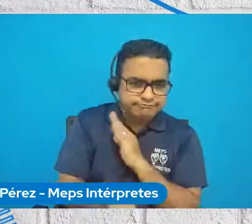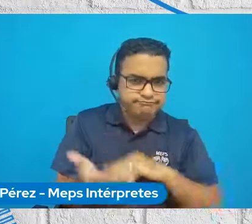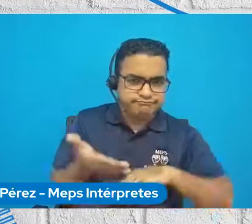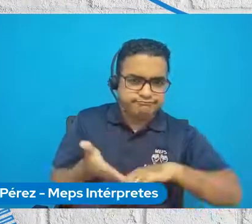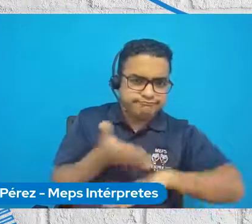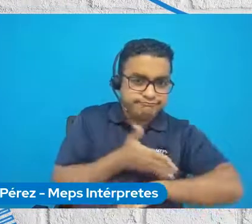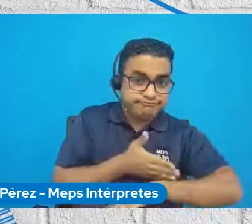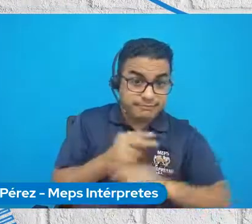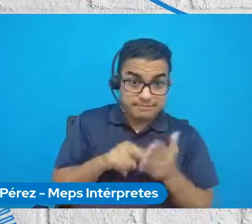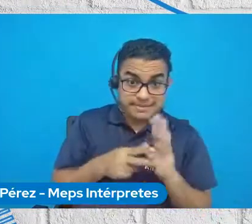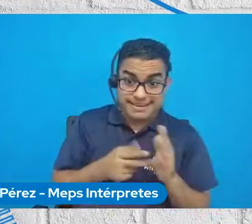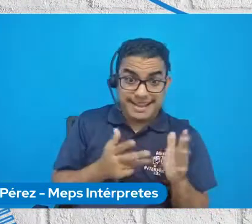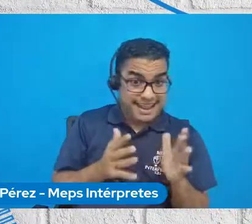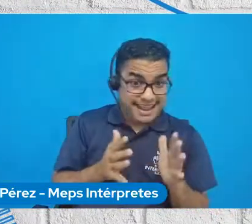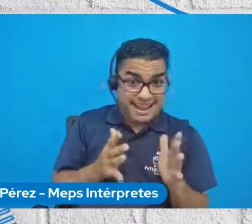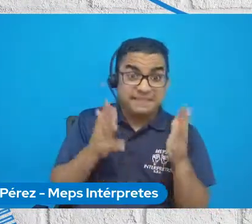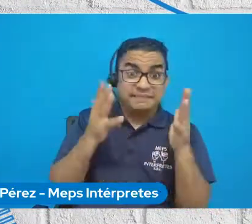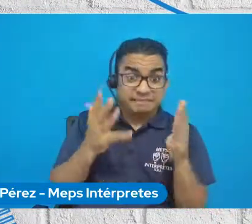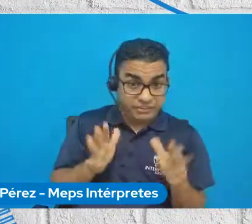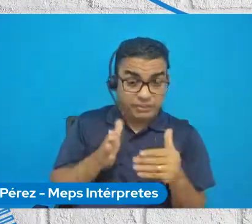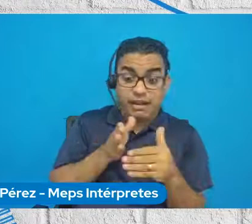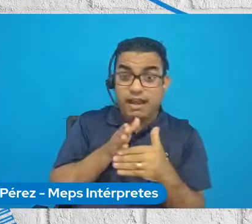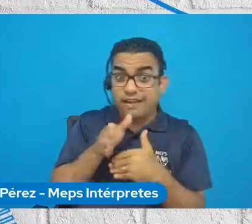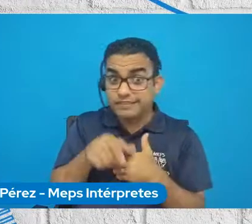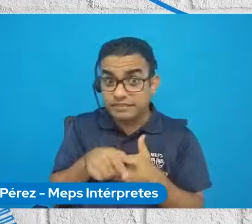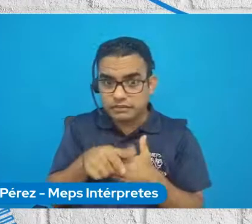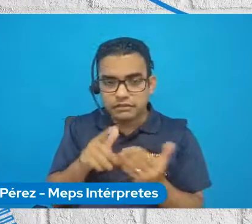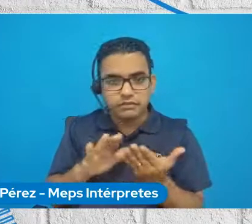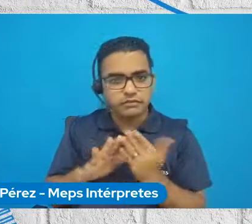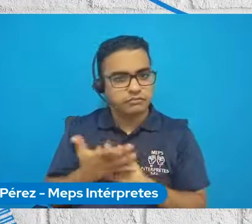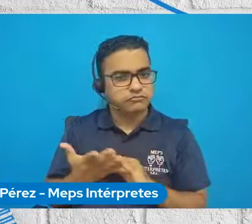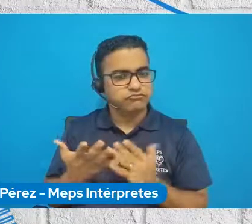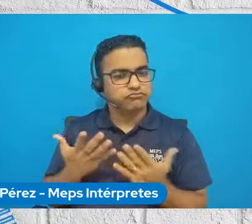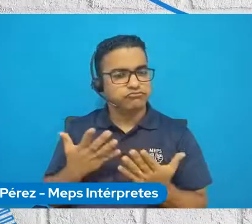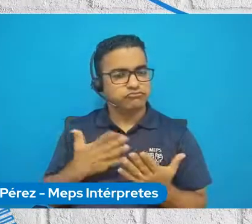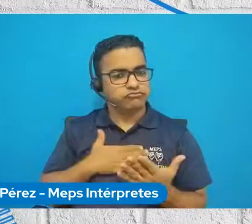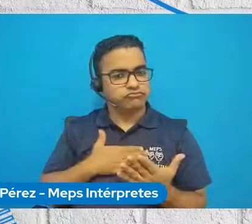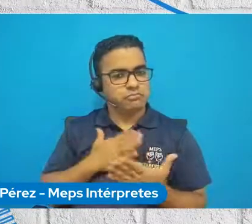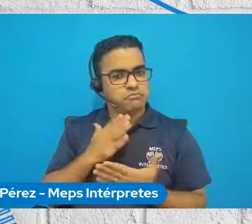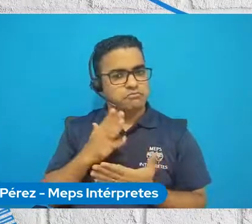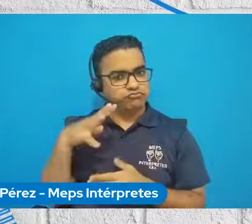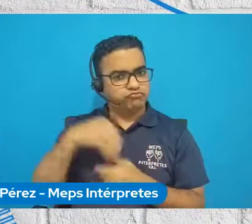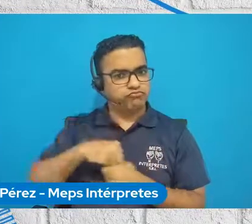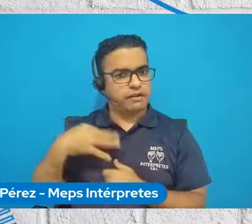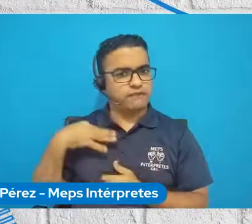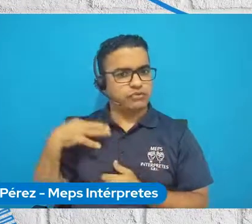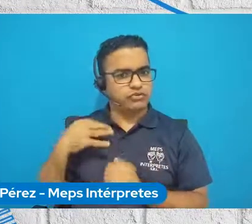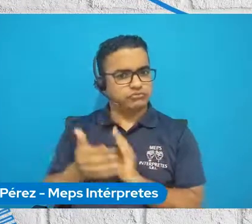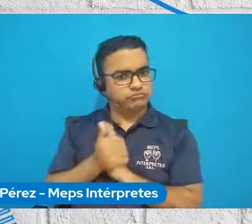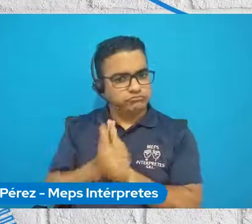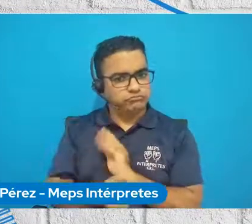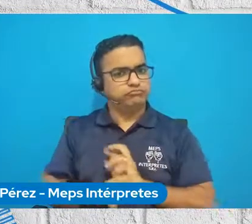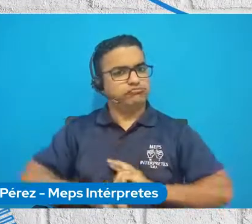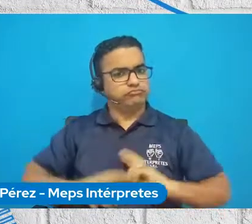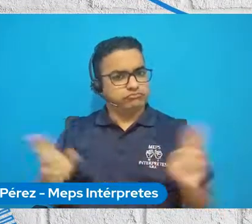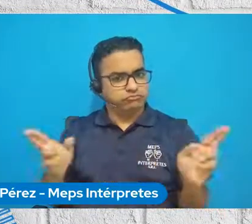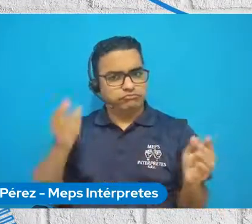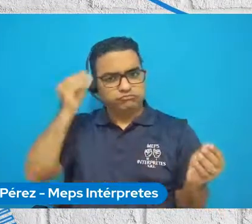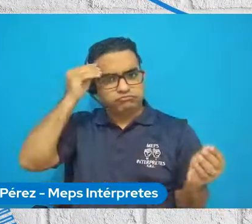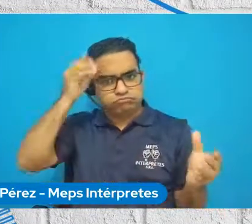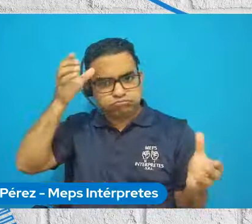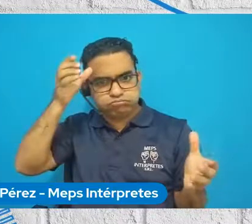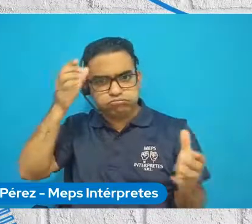así que, ¿qué pasa después? Primero es un ciudadano, porque el voluntario es un ciudadano después de todo, que ya tiene más competencias desarrolladas en comunicación, en